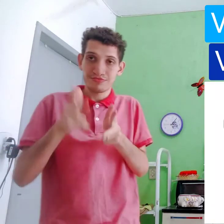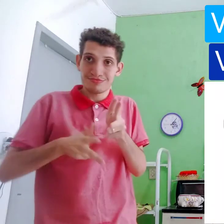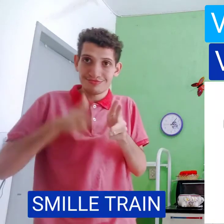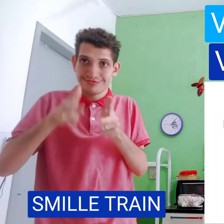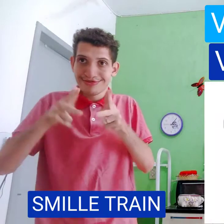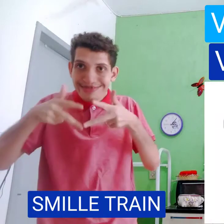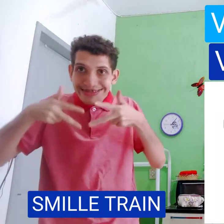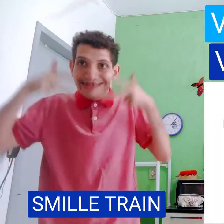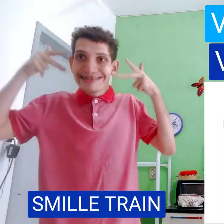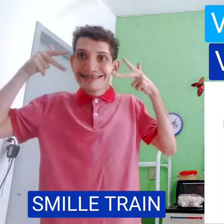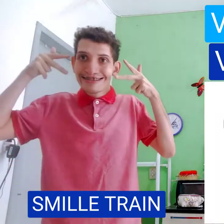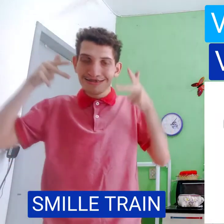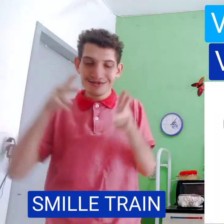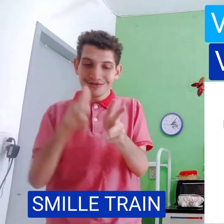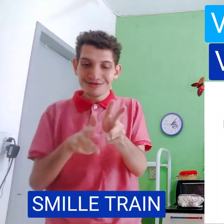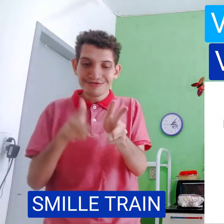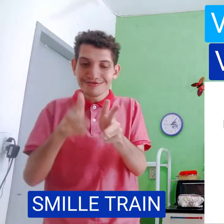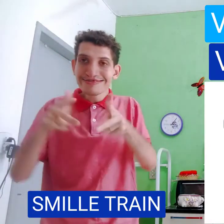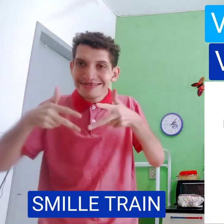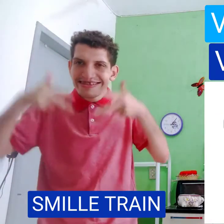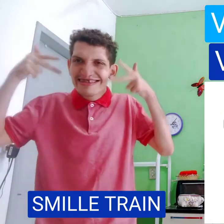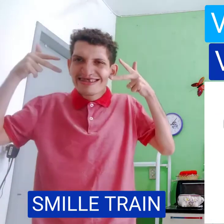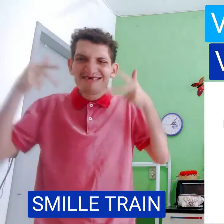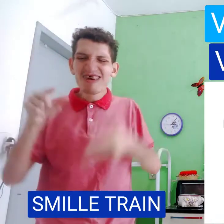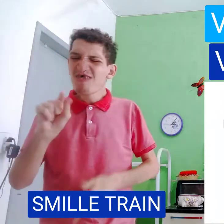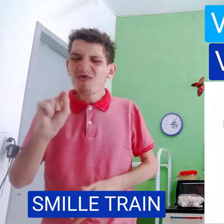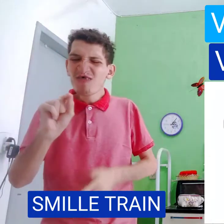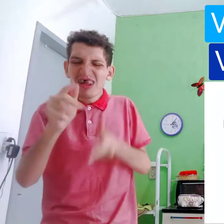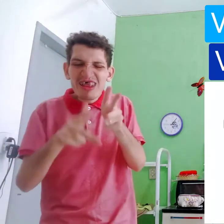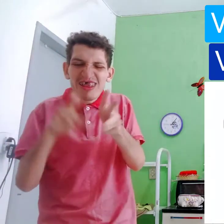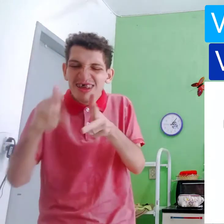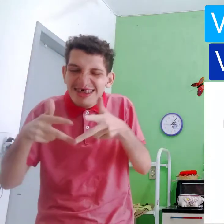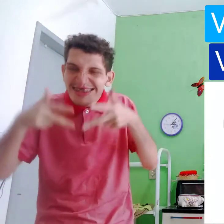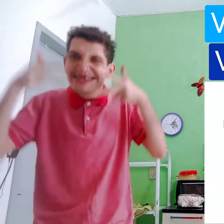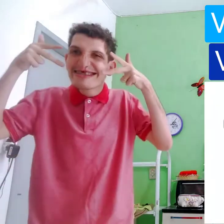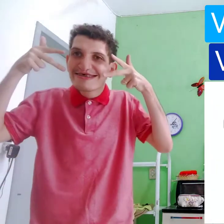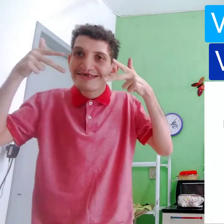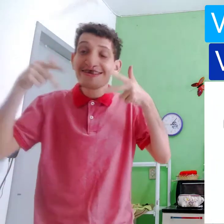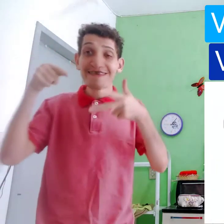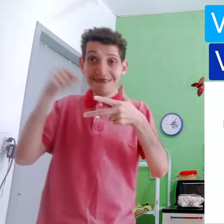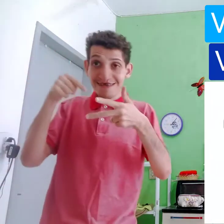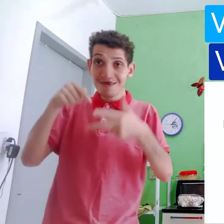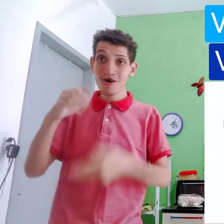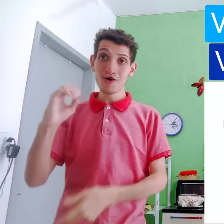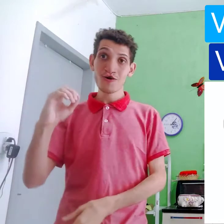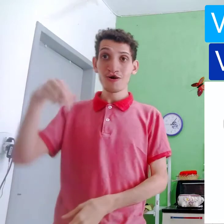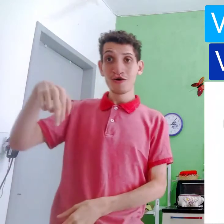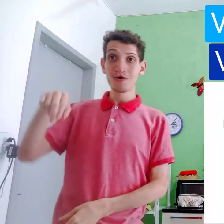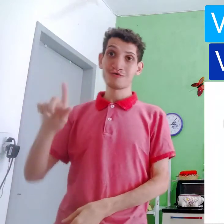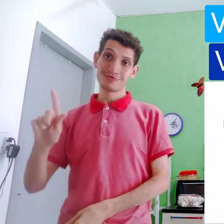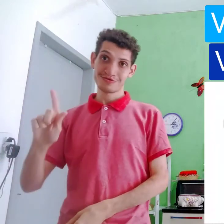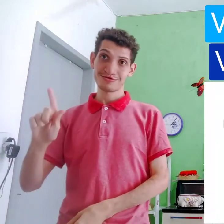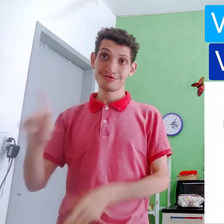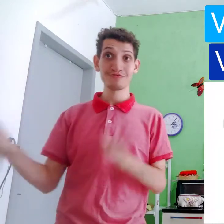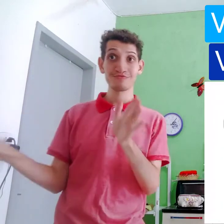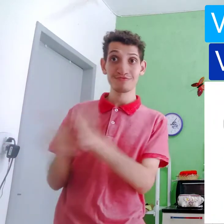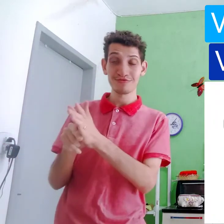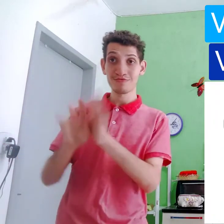voluntário, Smiley Tem, o que é Smiley Tem? Ah, isso aqui é onde?